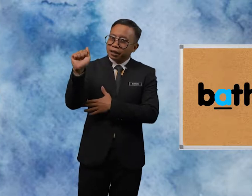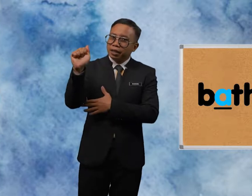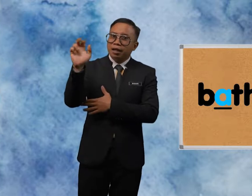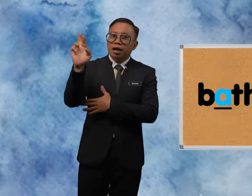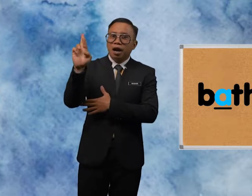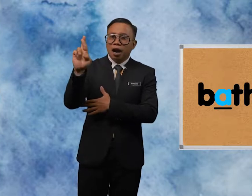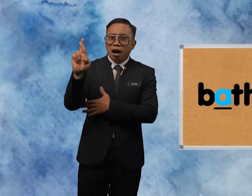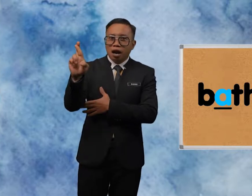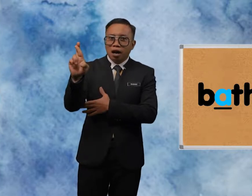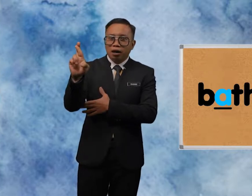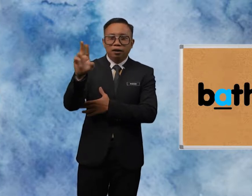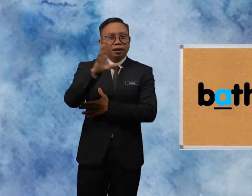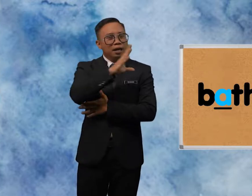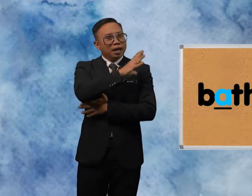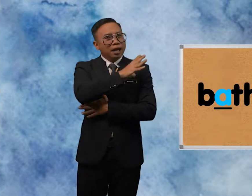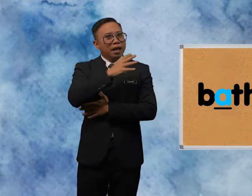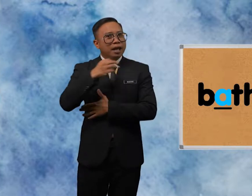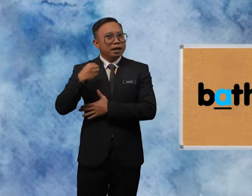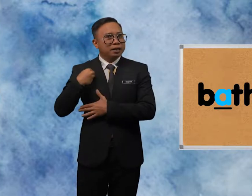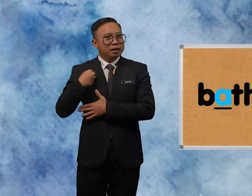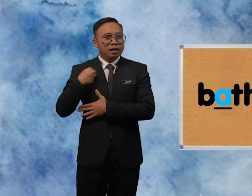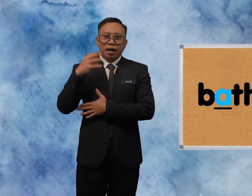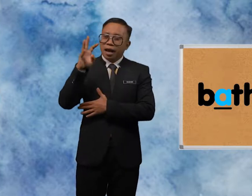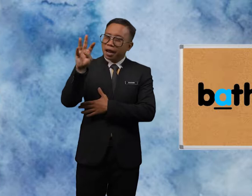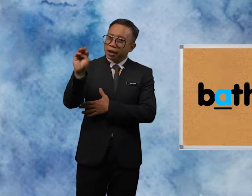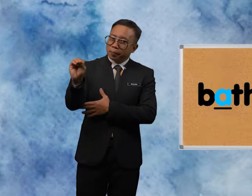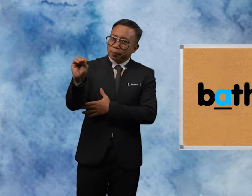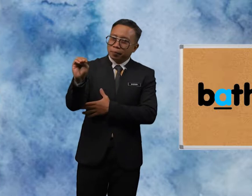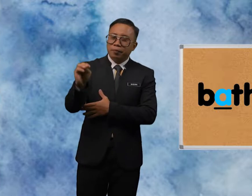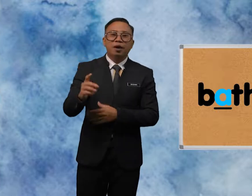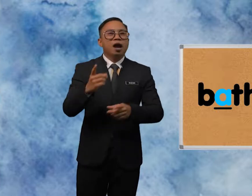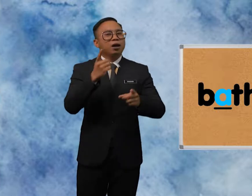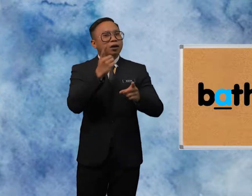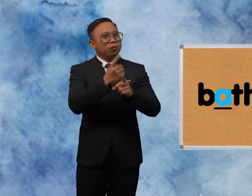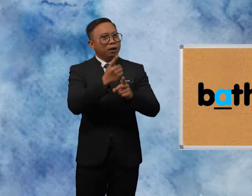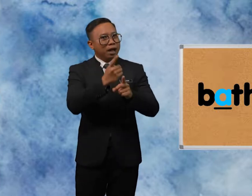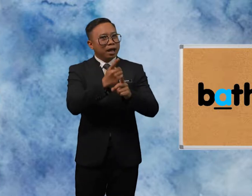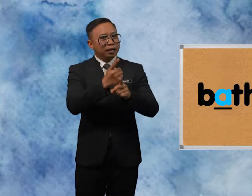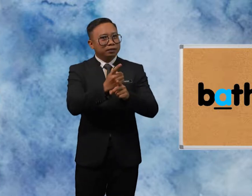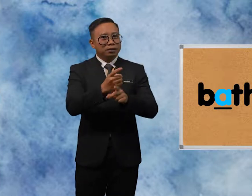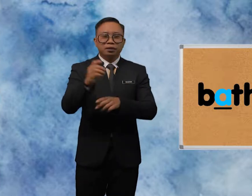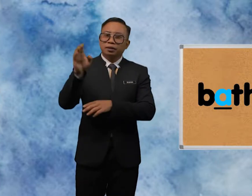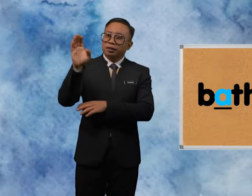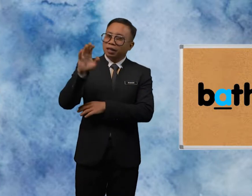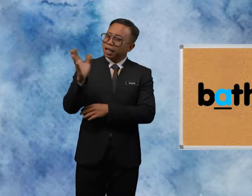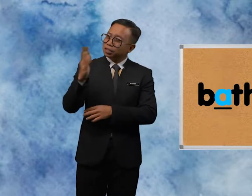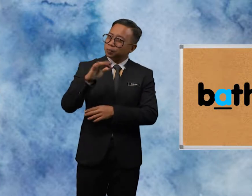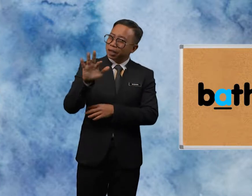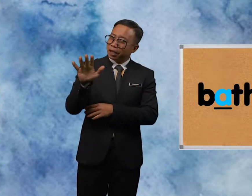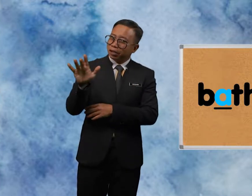R N M Correct Let's spell